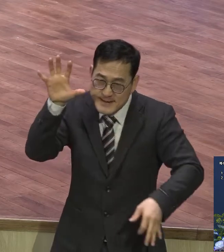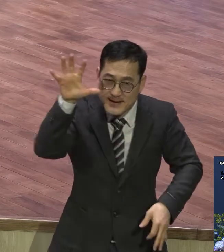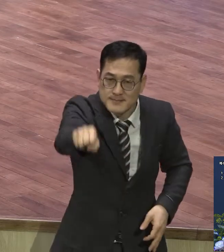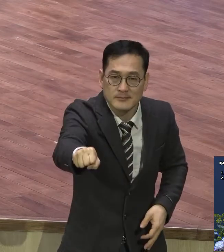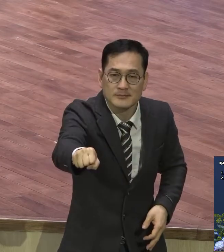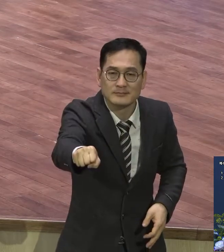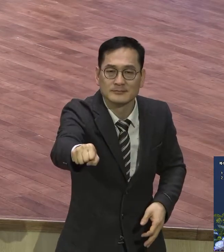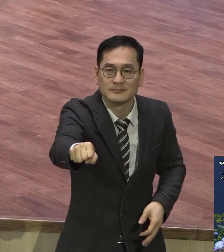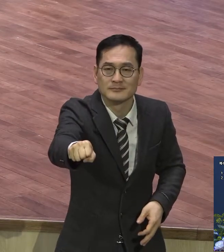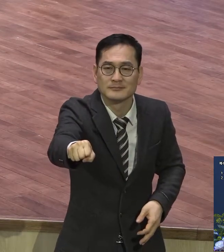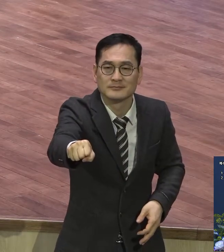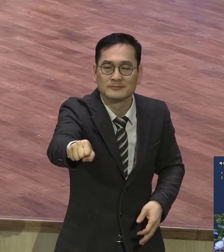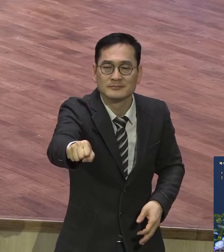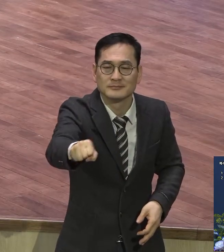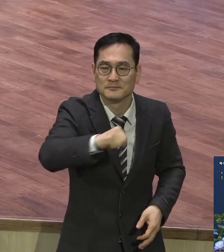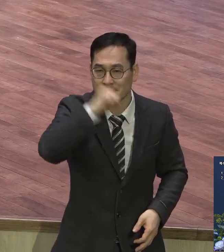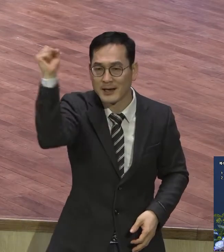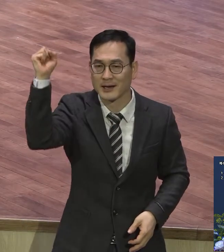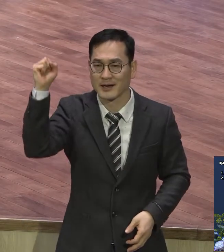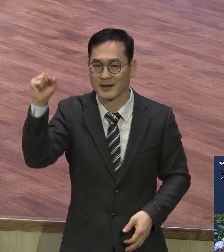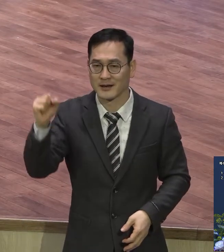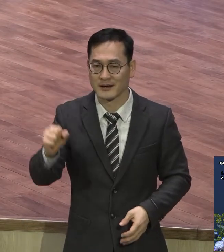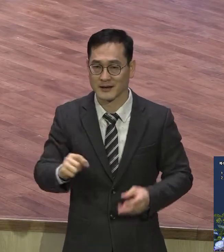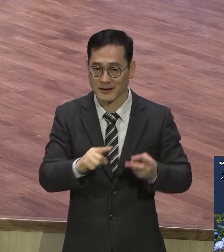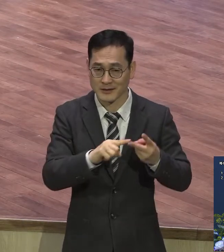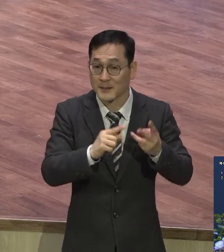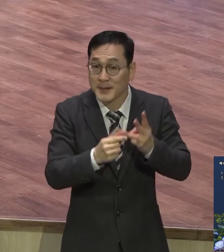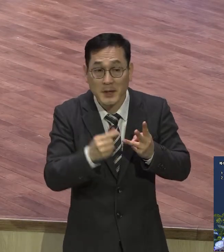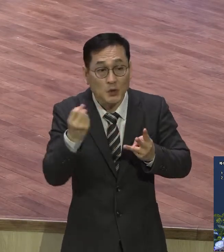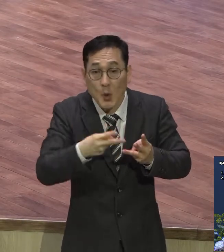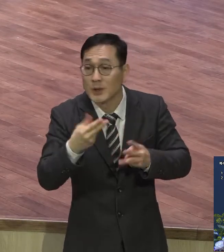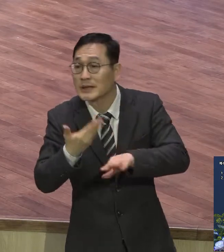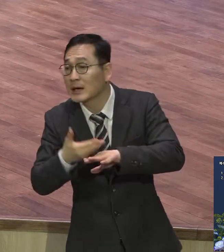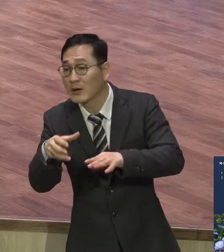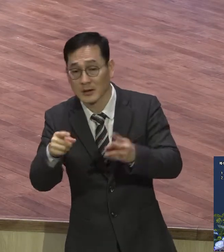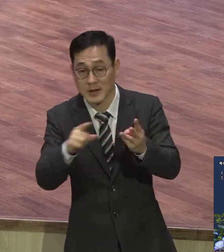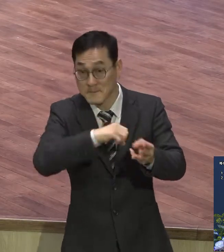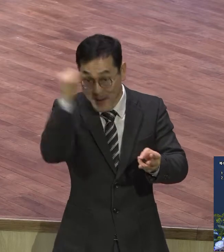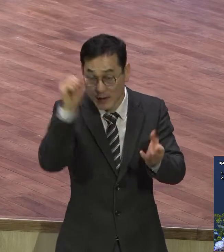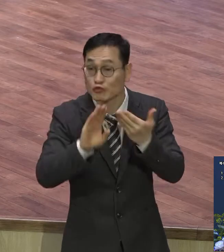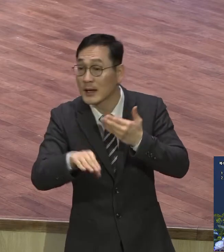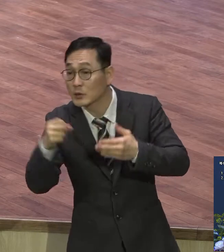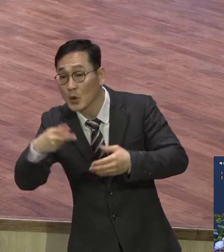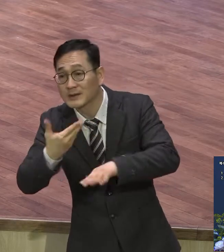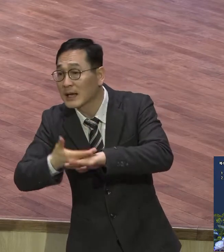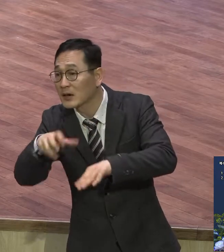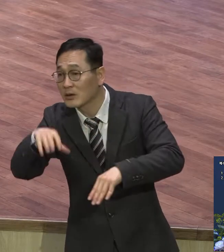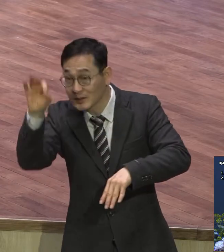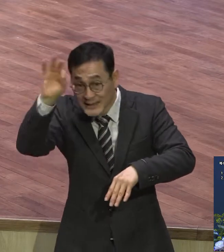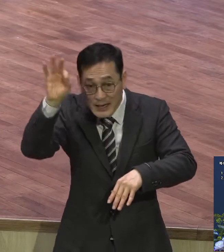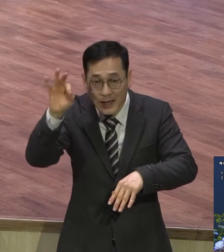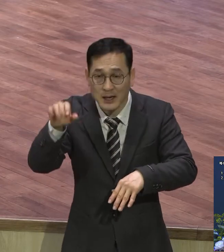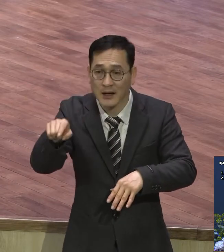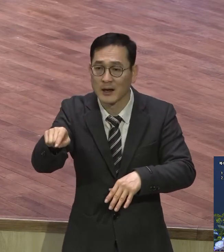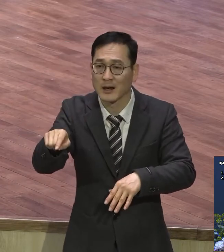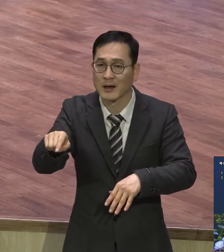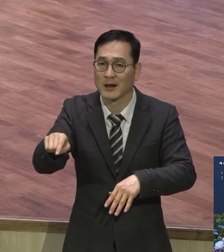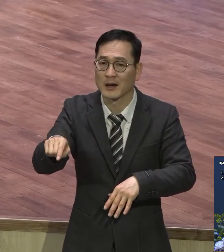위해서 이릅니다 또 끝나고 나면 또 목표 지향적인 걸 또 하나 만듭니다 그걸